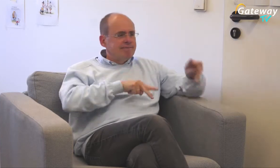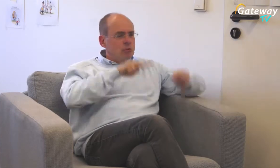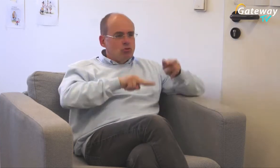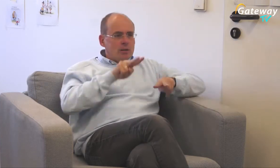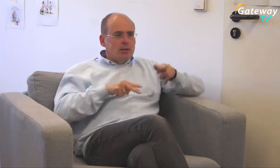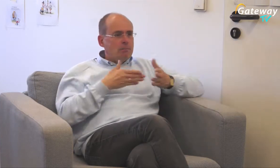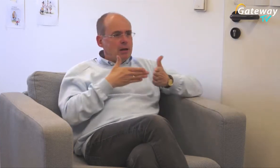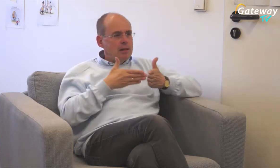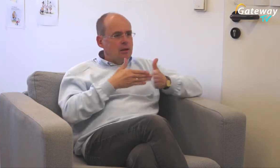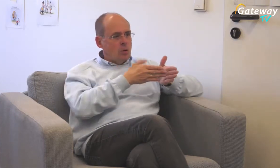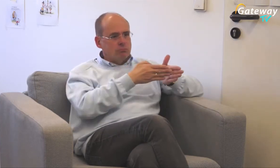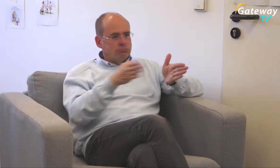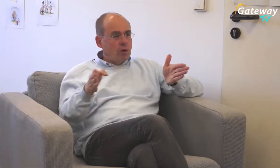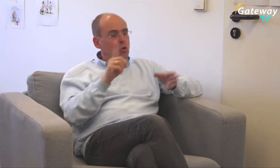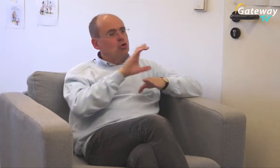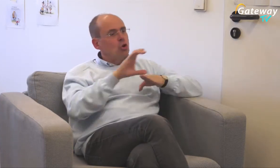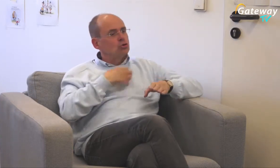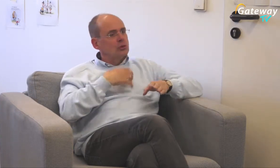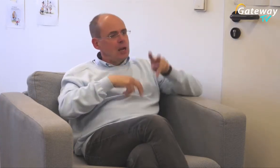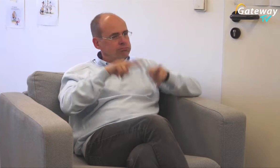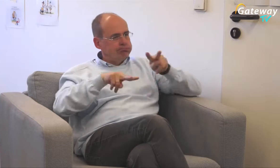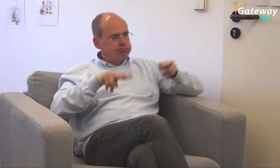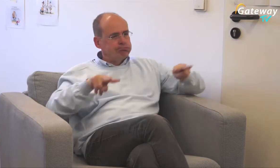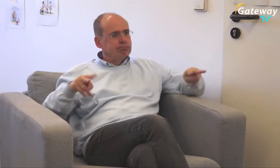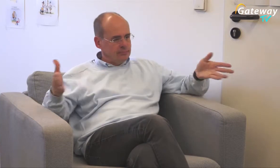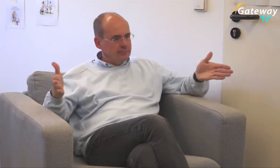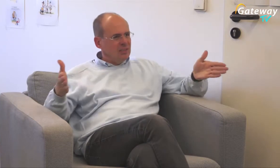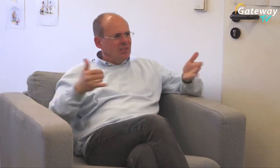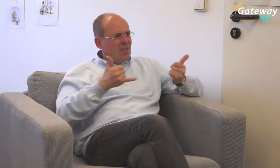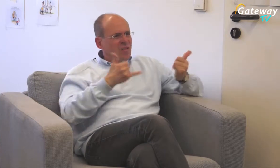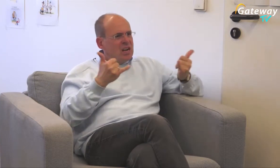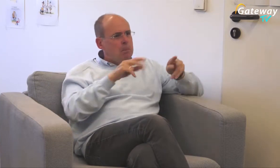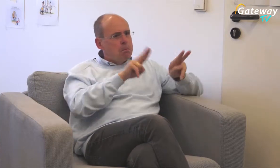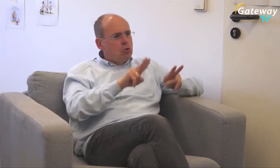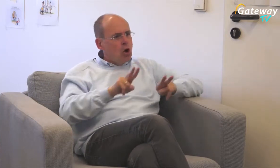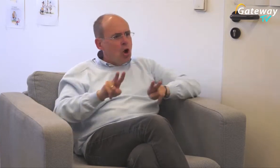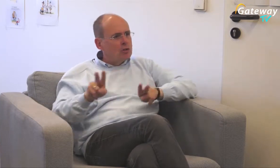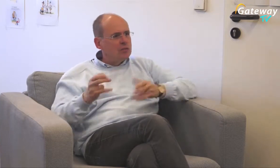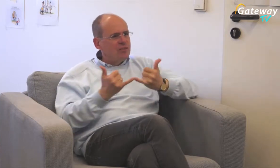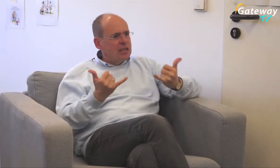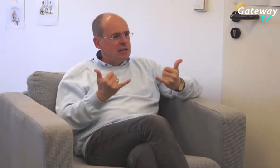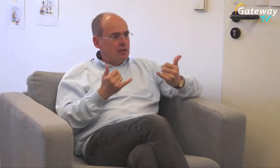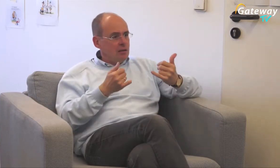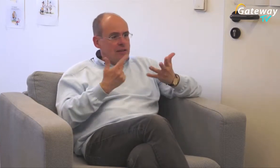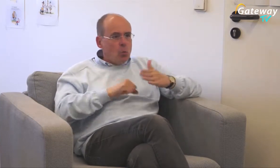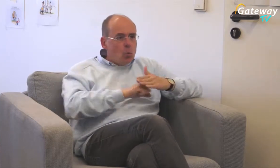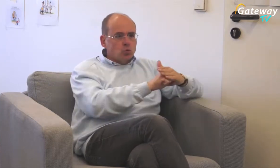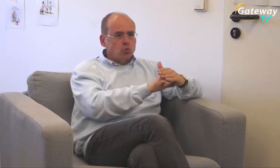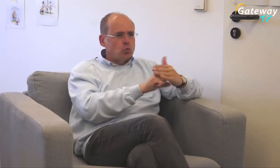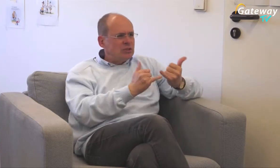Das ist ja sehr interessant, es sind so verschiedene Behinderungen, chronisch Kranke, andere Behinderungen Wer betreut die denn? Wer